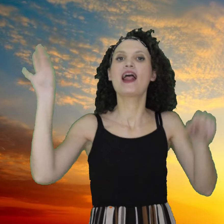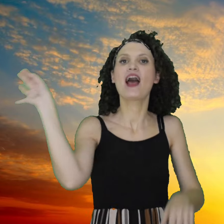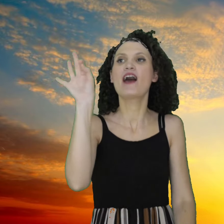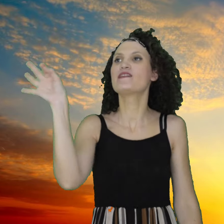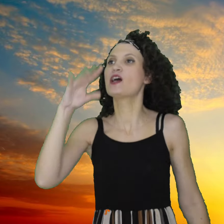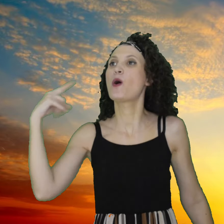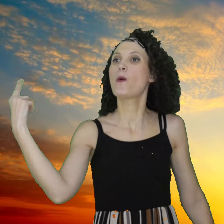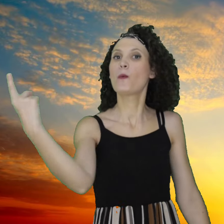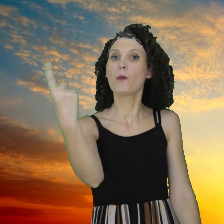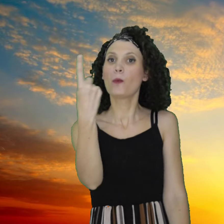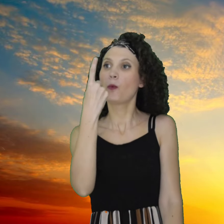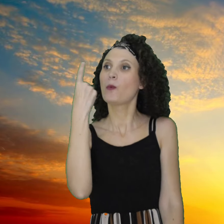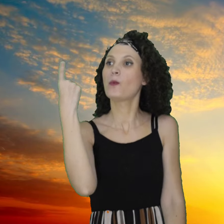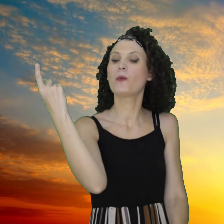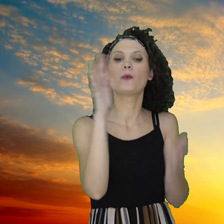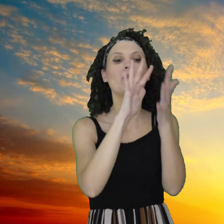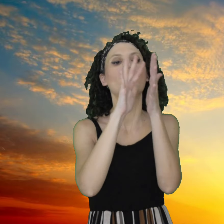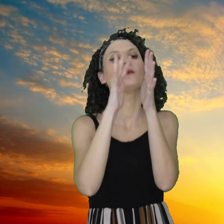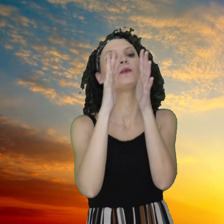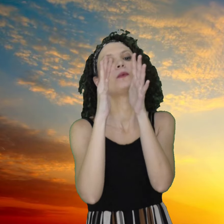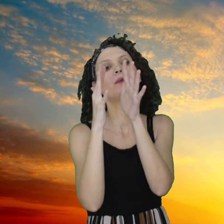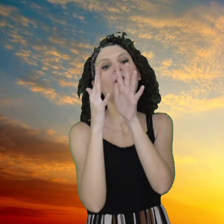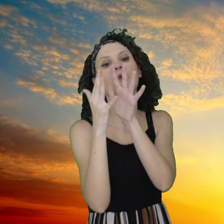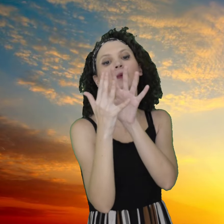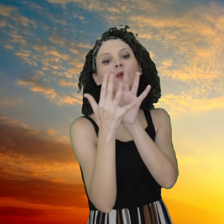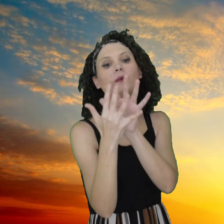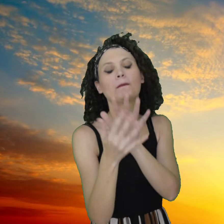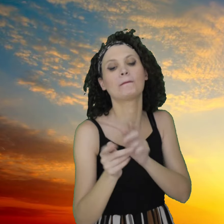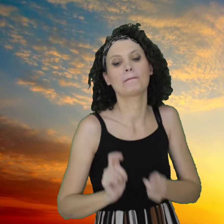capolavoro